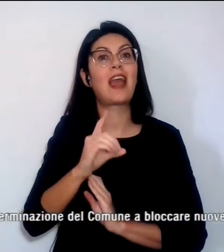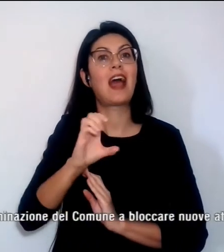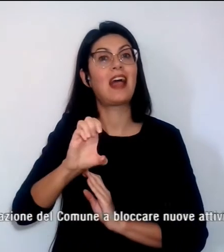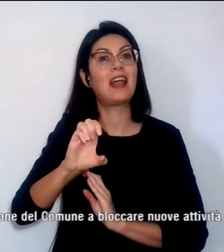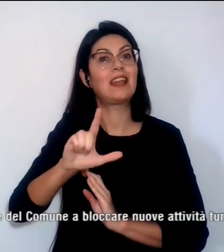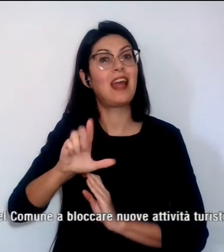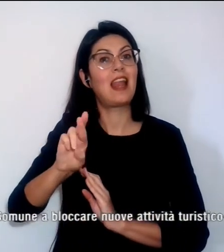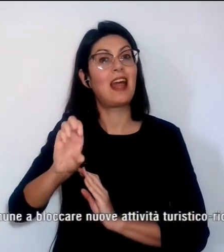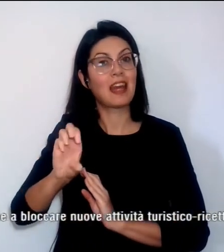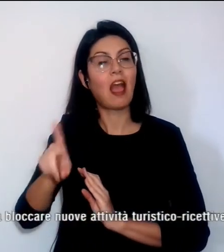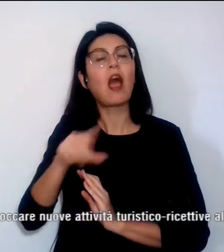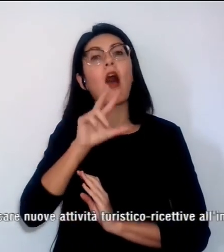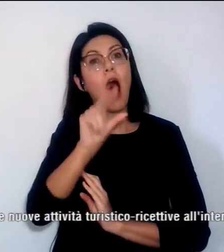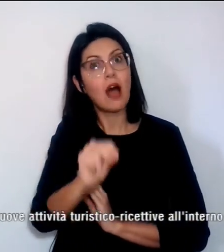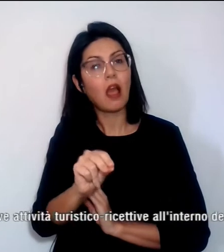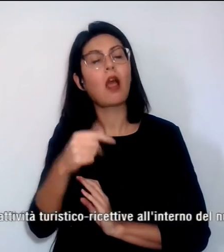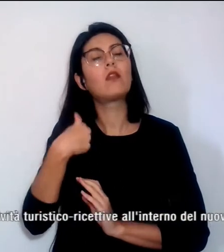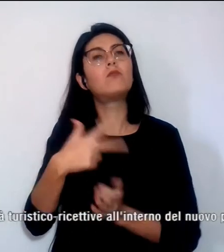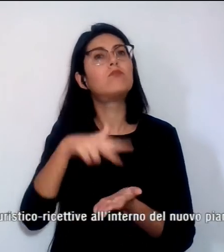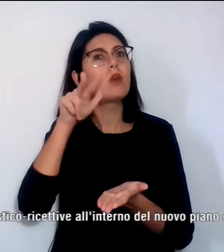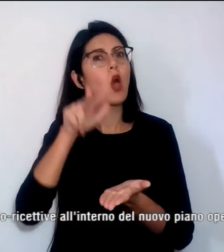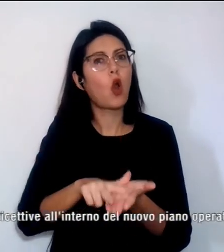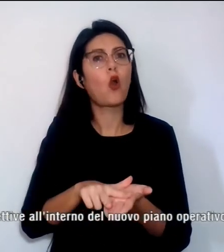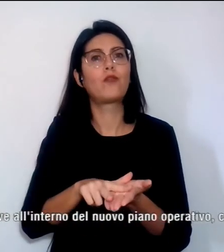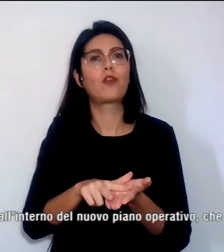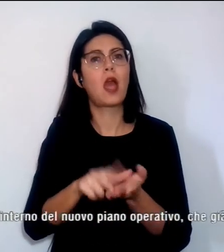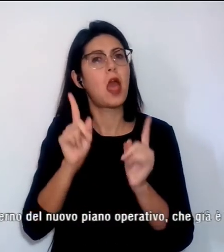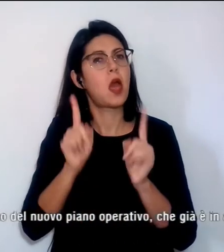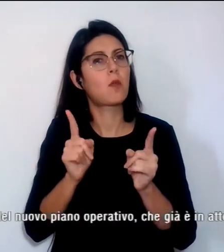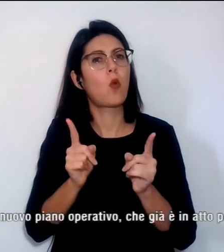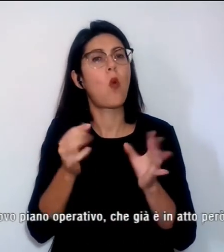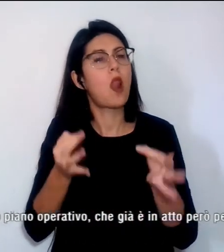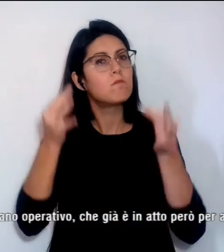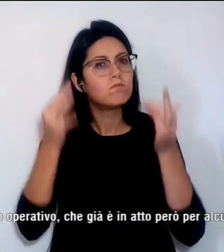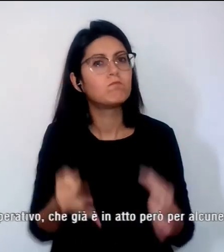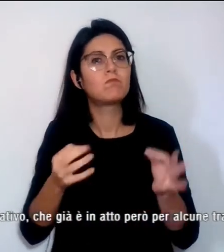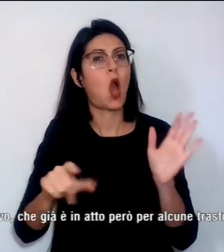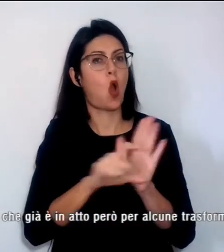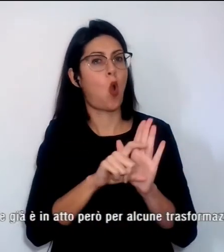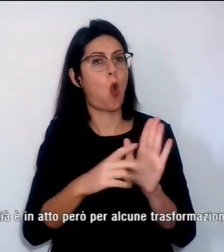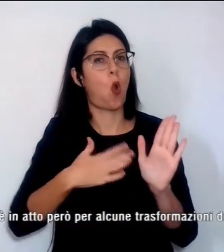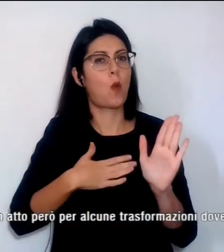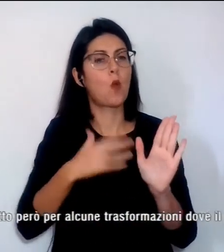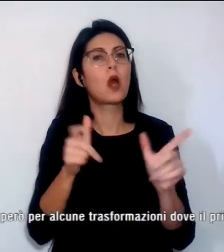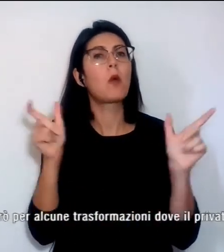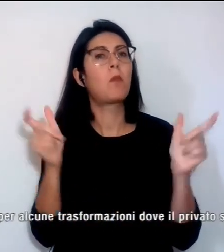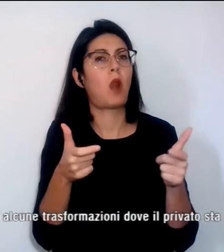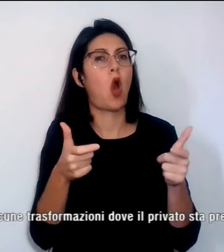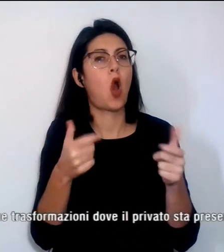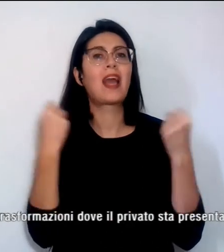ha detto di confermare la determinazione del Comune a bloccare nuove attività